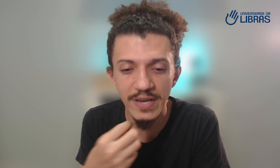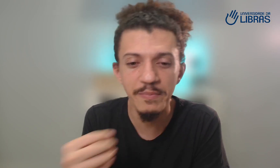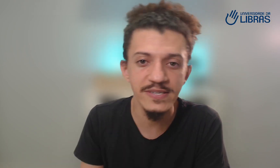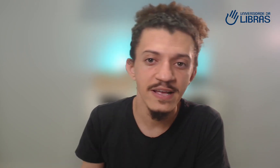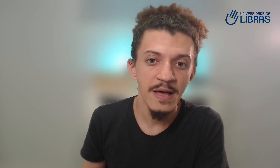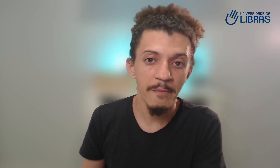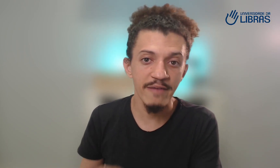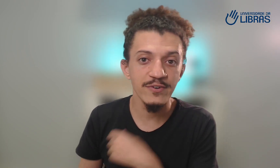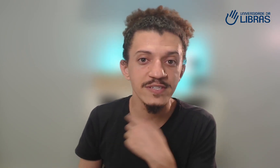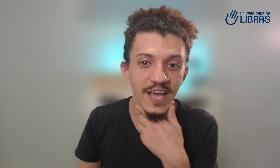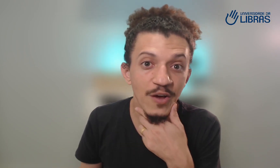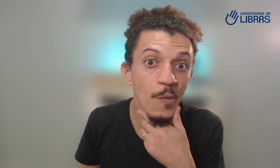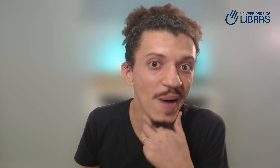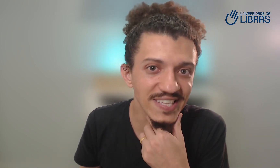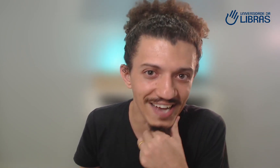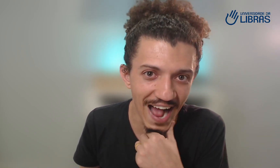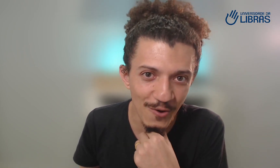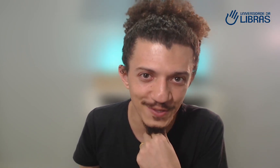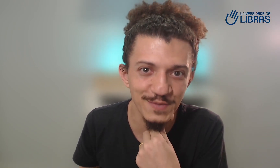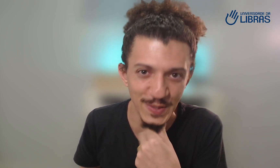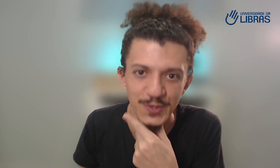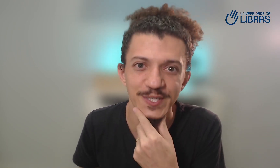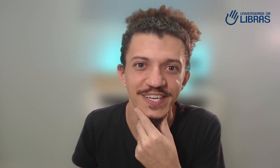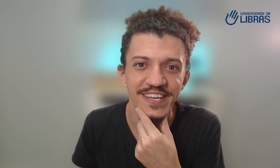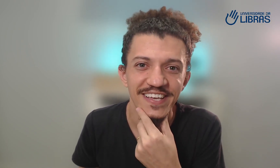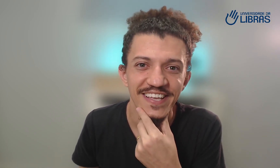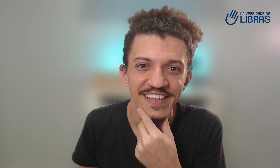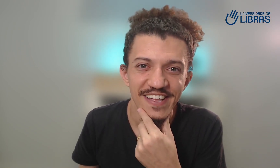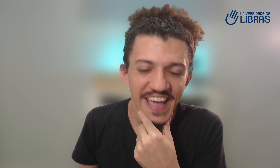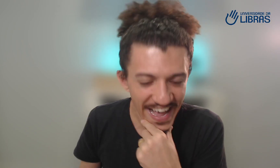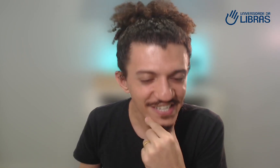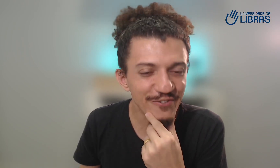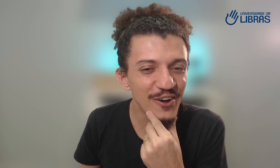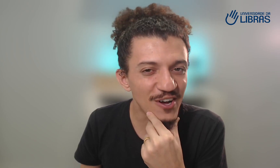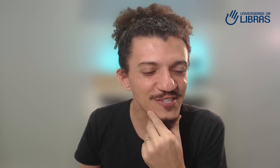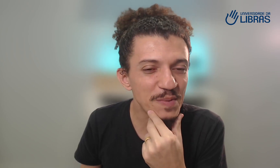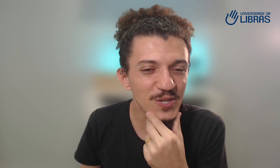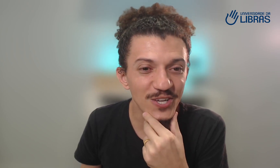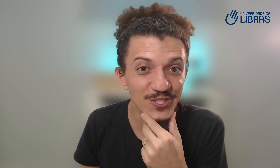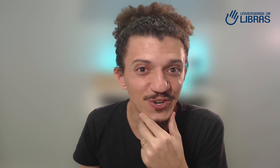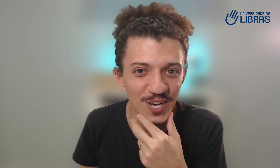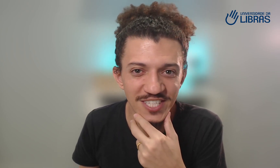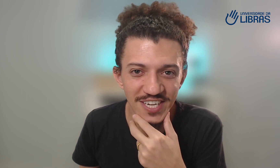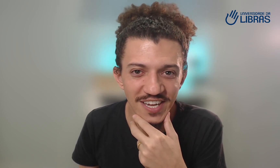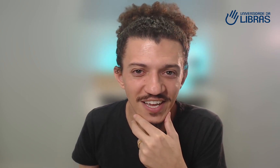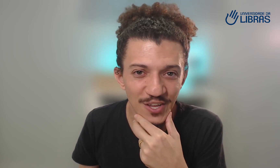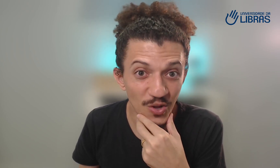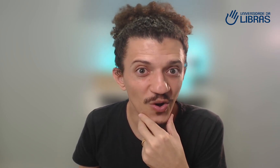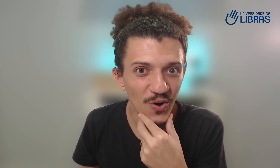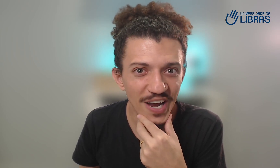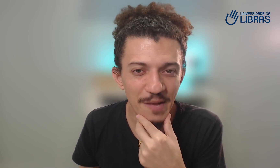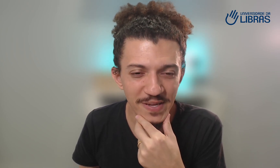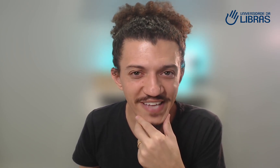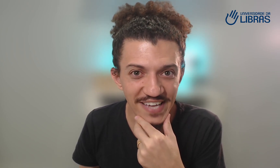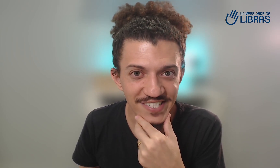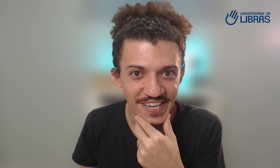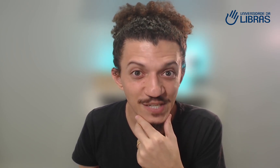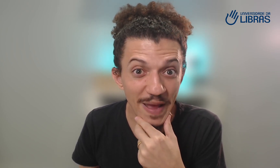Libras para você compartilhar com outras pessoas esse foi o nosso episódio de hoje do Unilebras Cast espero